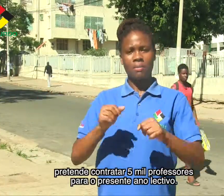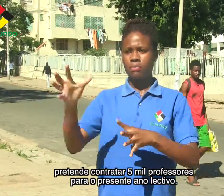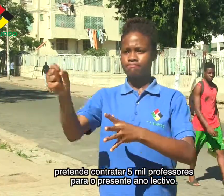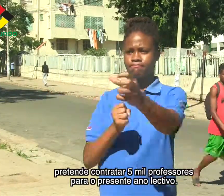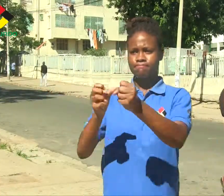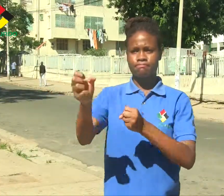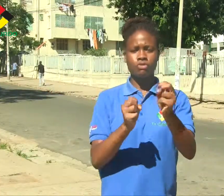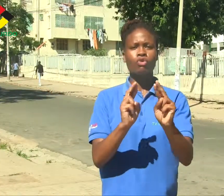ano letivo.